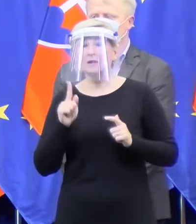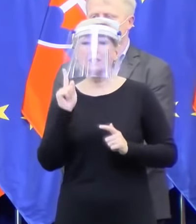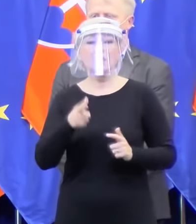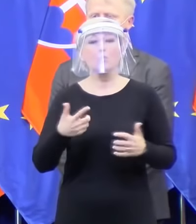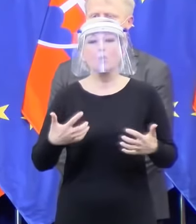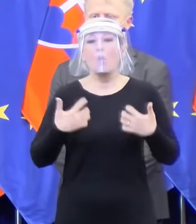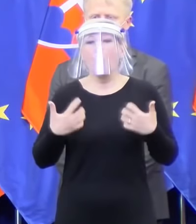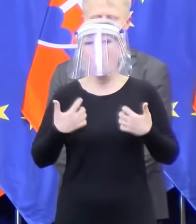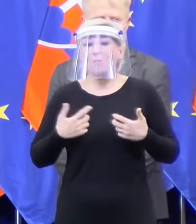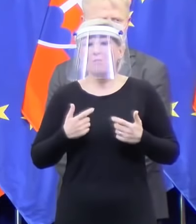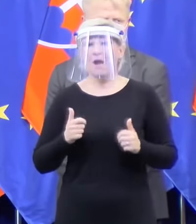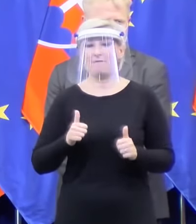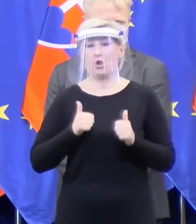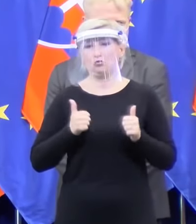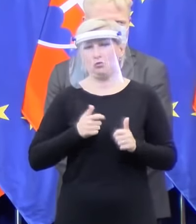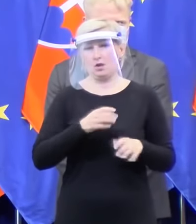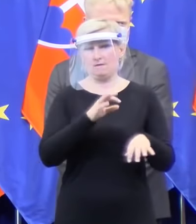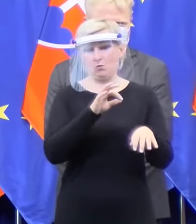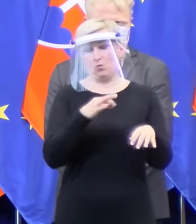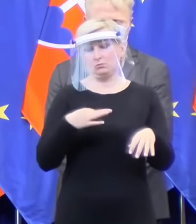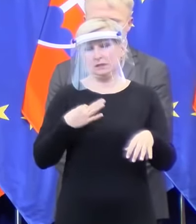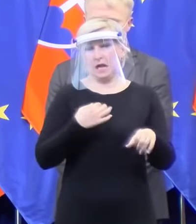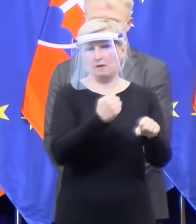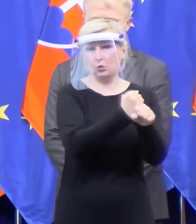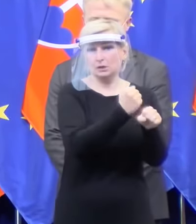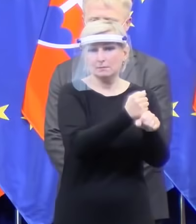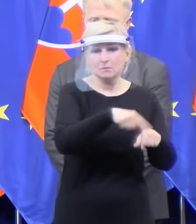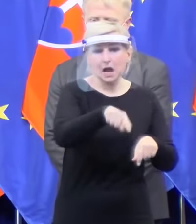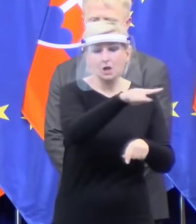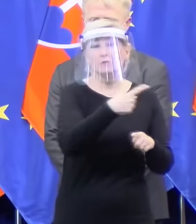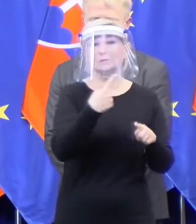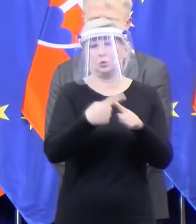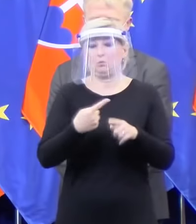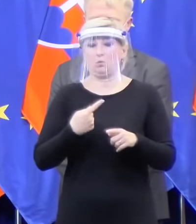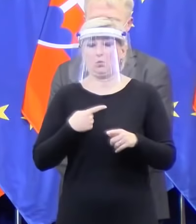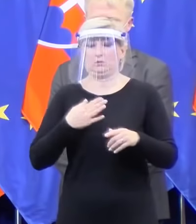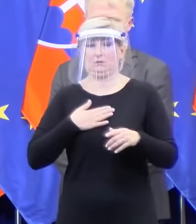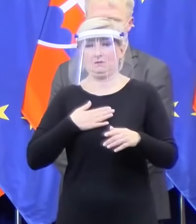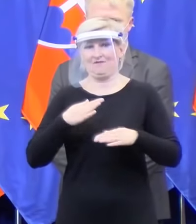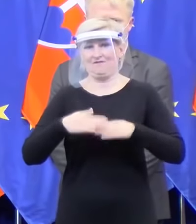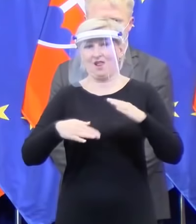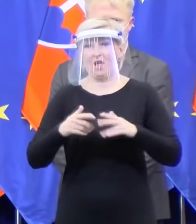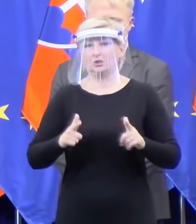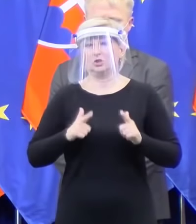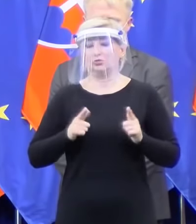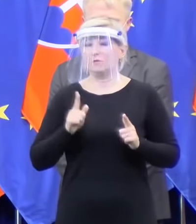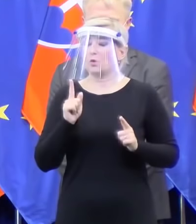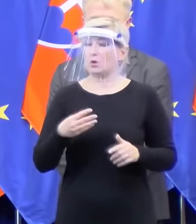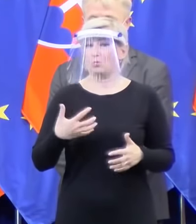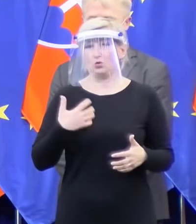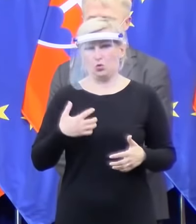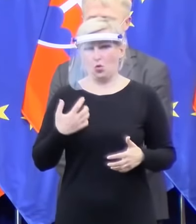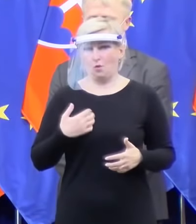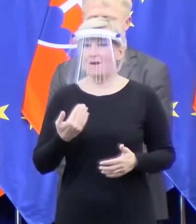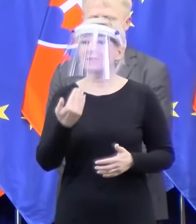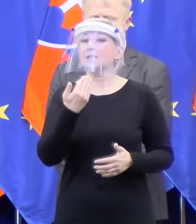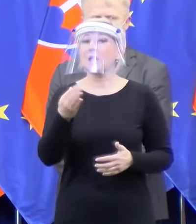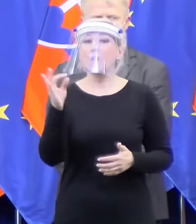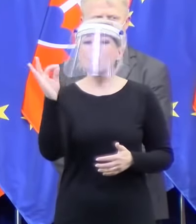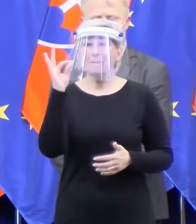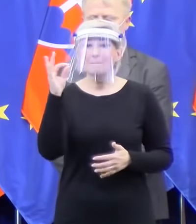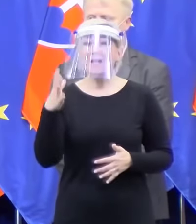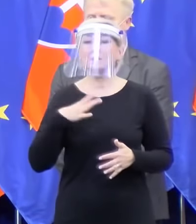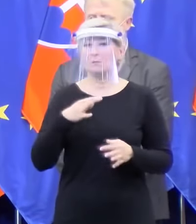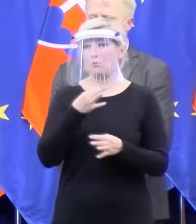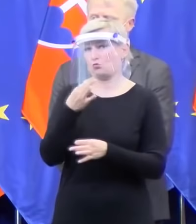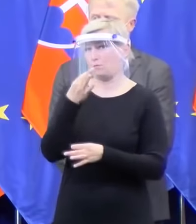sami o vlastný život alebo o to, že by mohli byť prípadne nakazení. Ďakujem veľmi pekne. Nech sa páči, nejaké otázky, keď